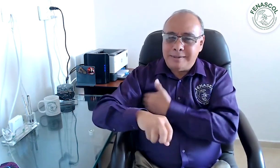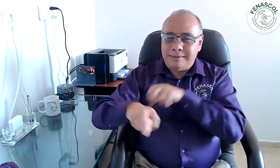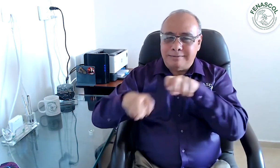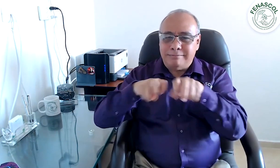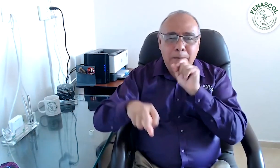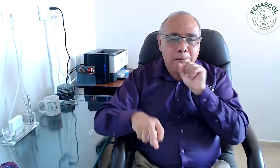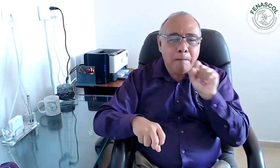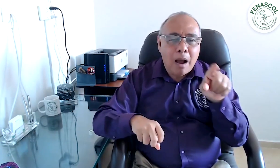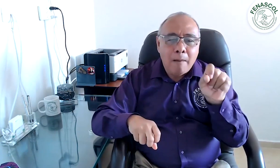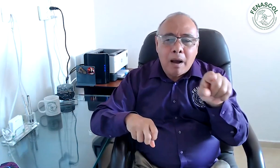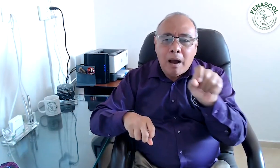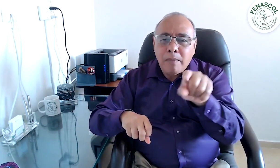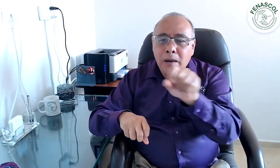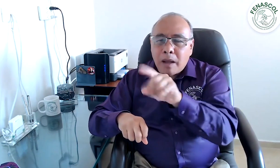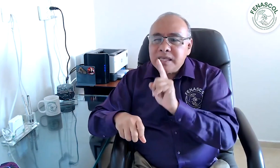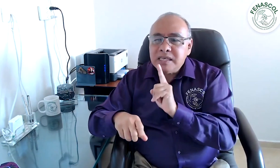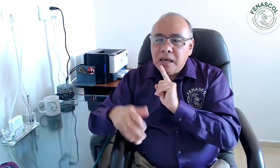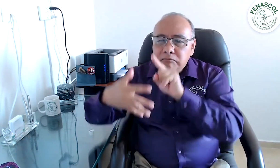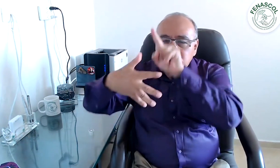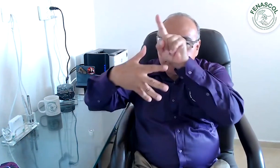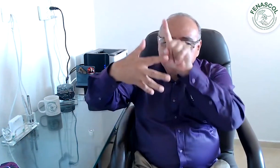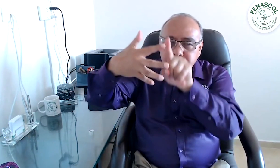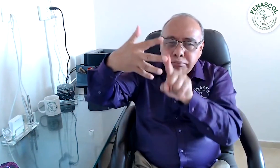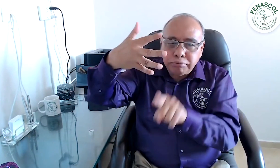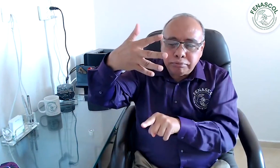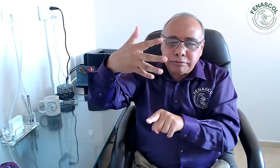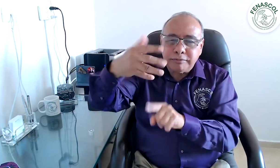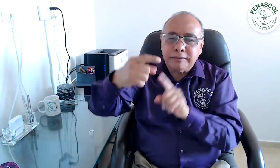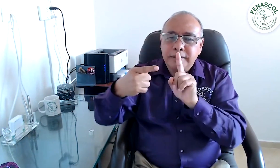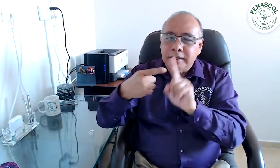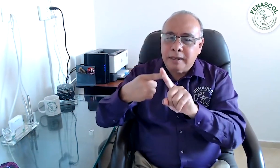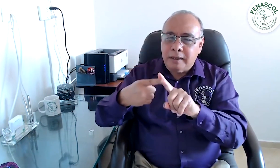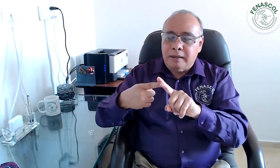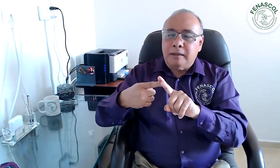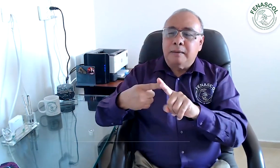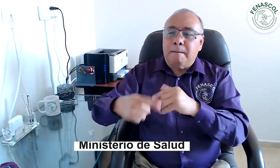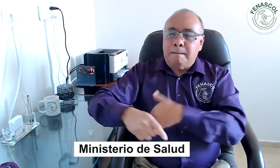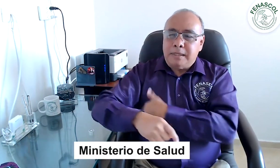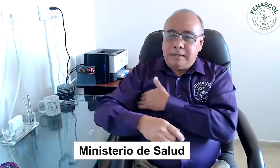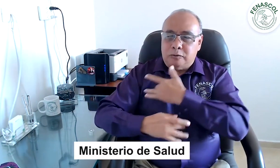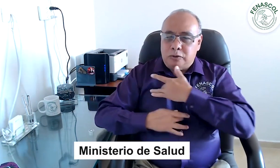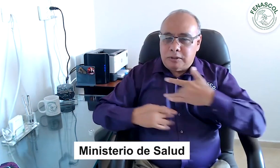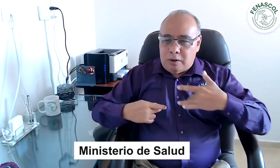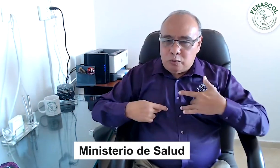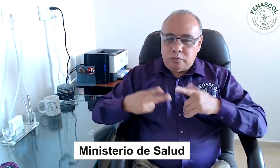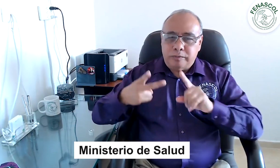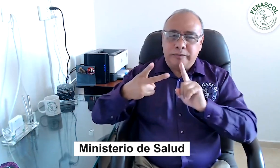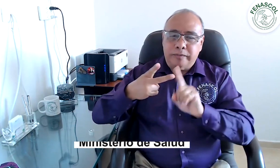Mencionando que el Ministerio efectúa un proceso de consultoría con diferentes entidades, las cuales son Ministerio de